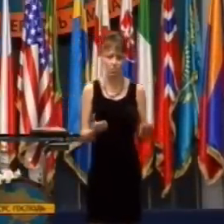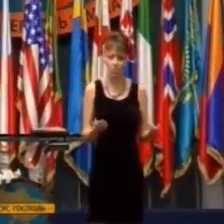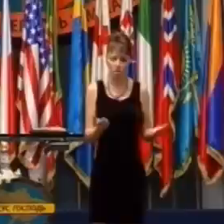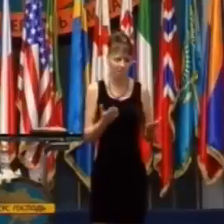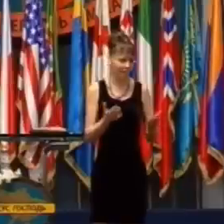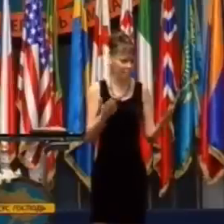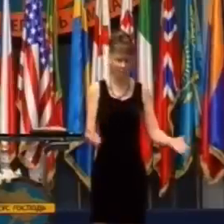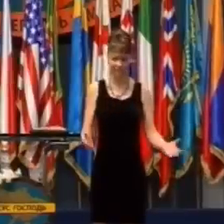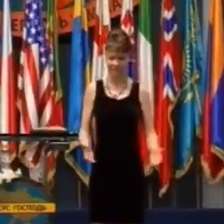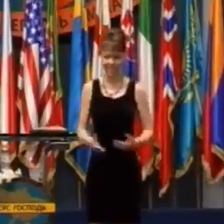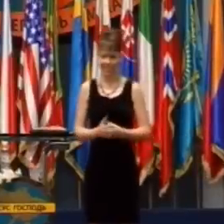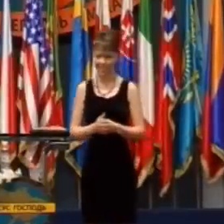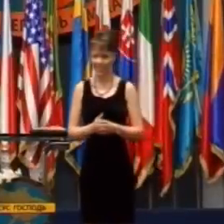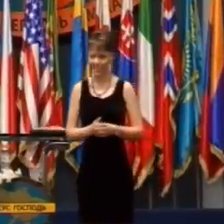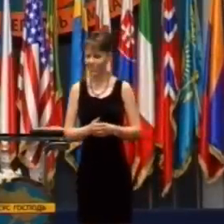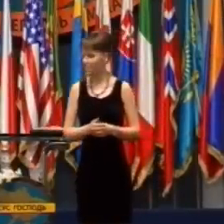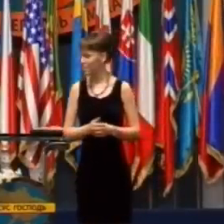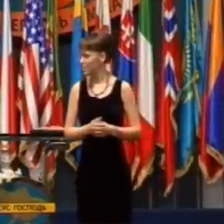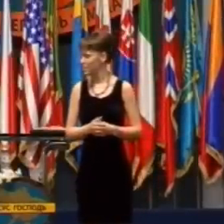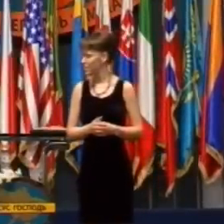Je nemožné, aby ste chodili.